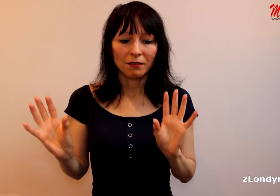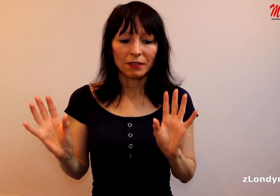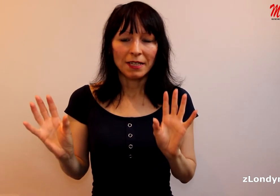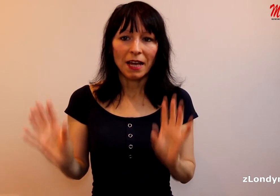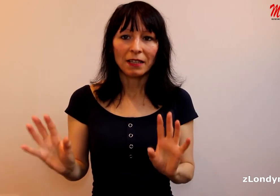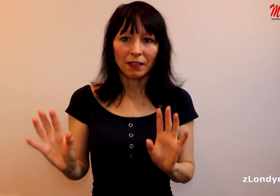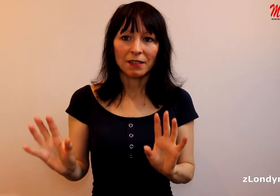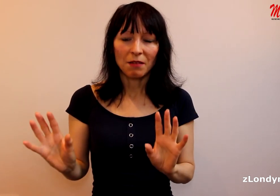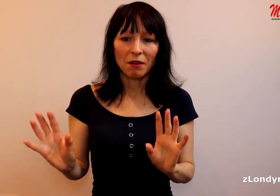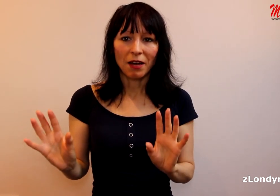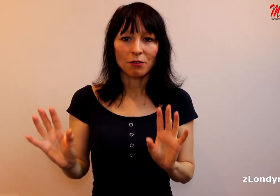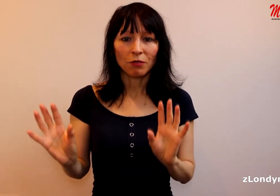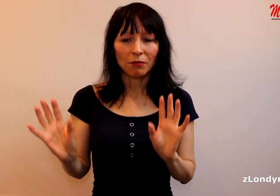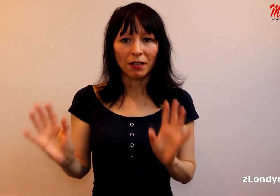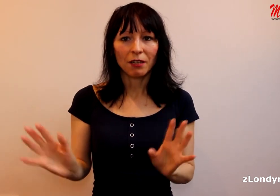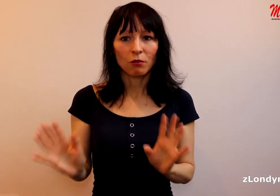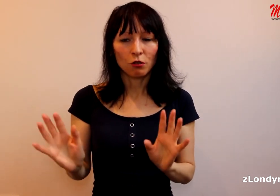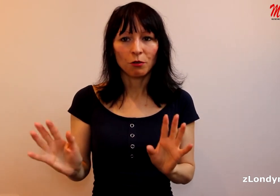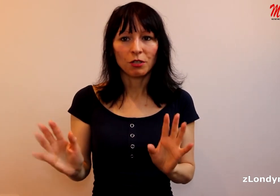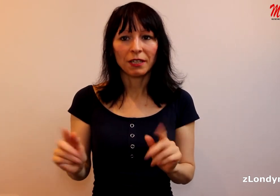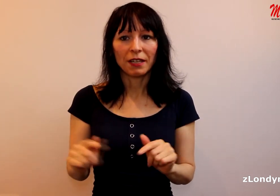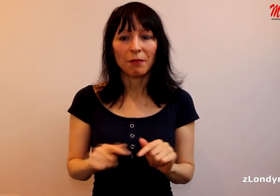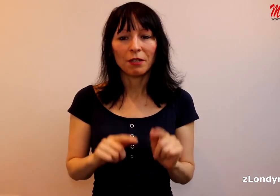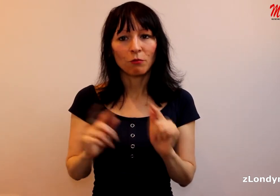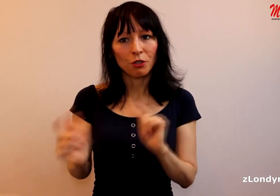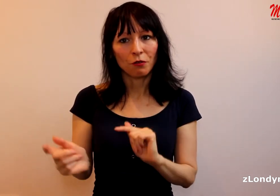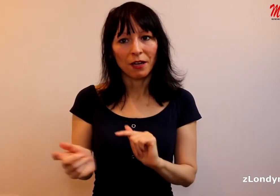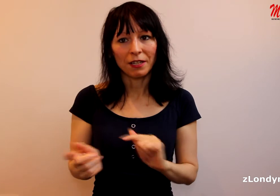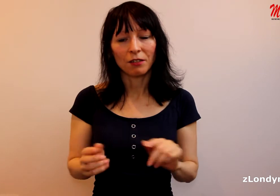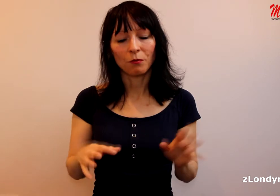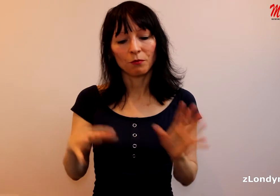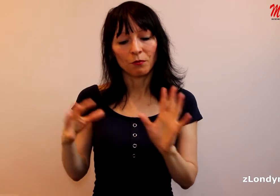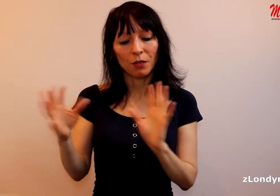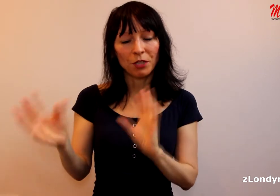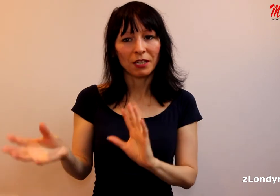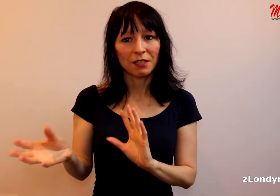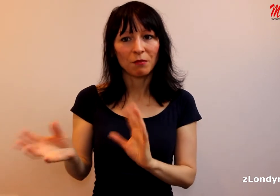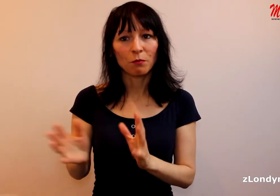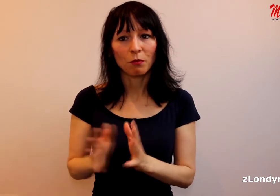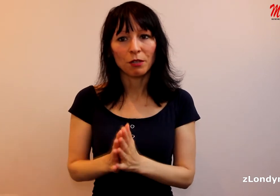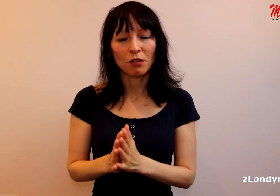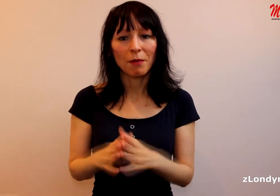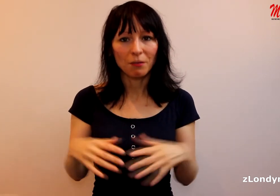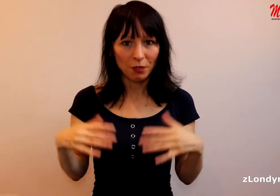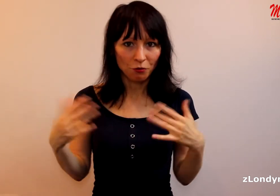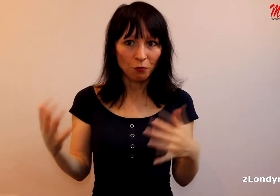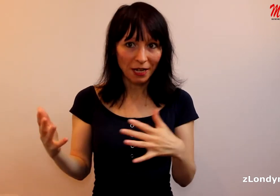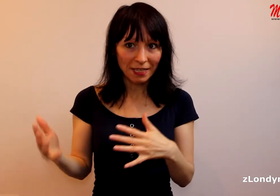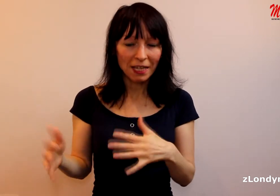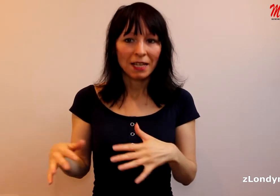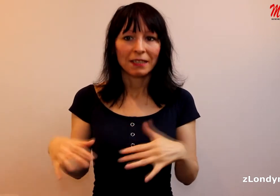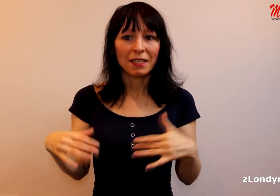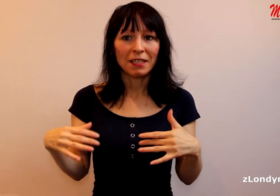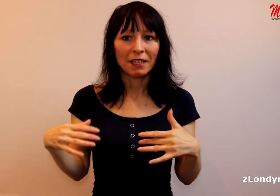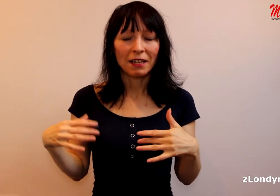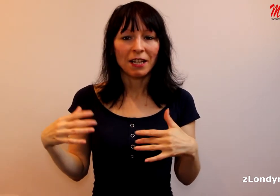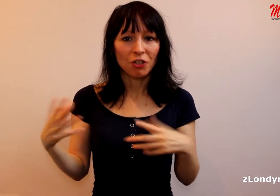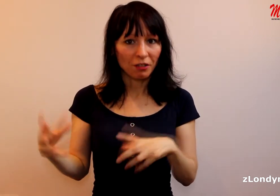Je ale taky zajímavá a jsou tam taky osobnosti, které byly umlčovány. Například s nimi spolupracuje Matthew Wright, který dělal na Channel